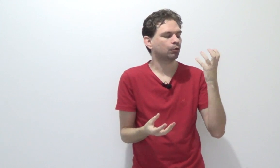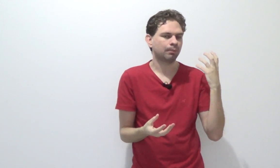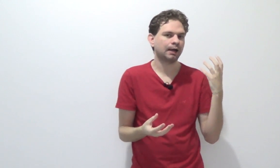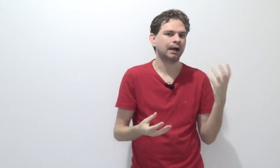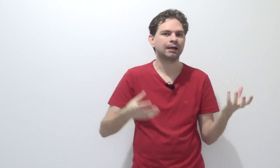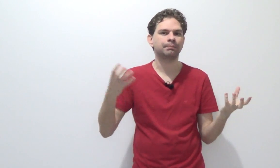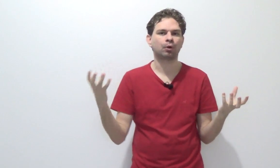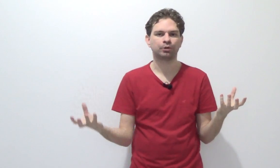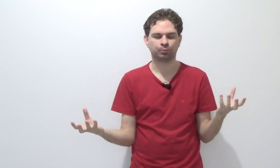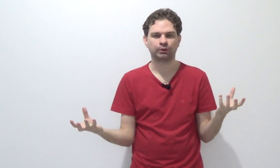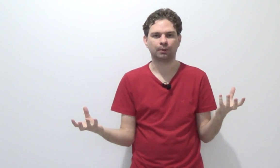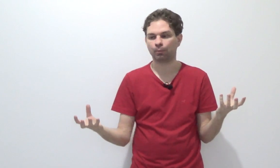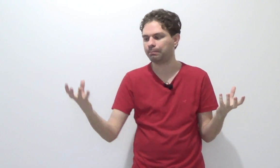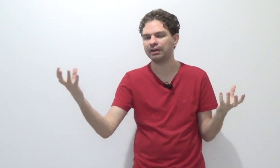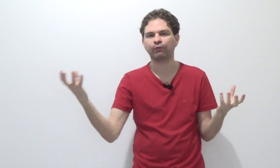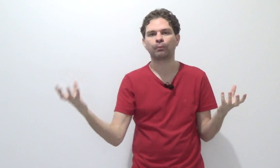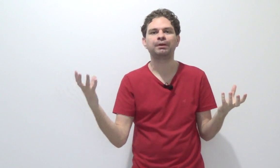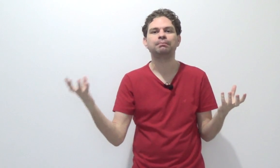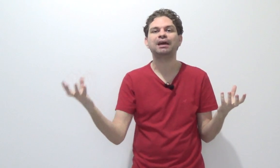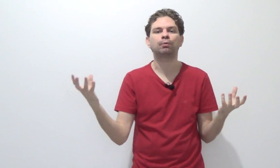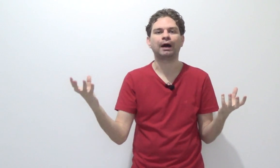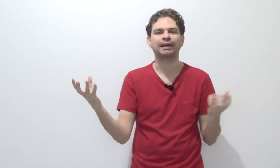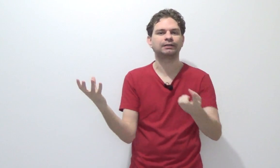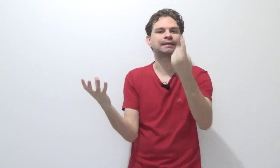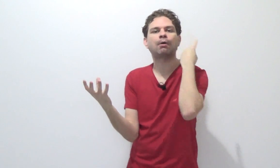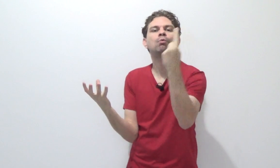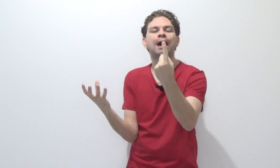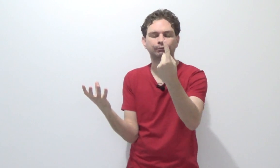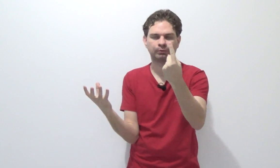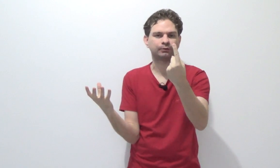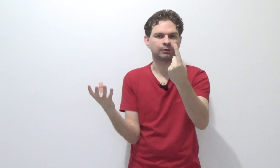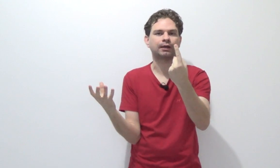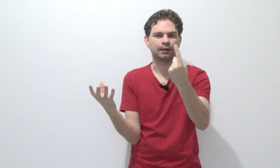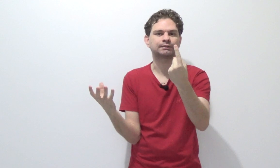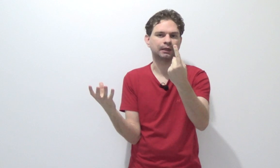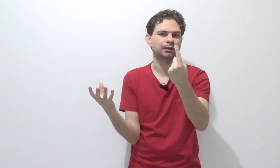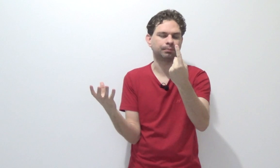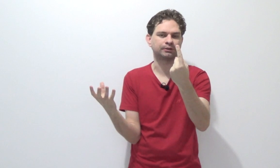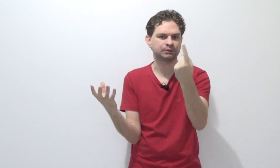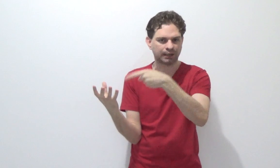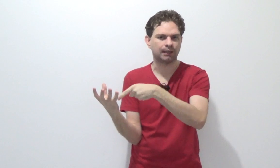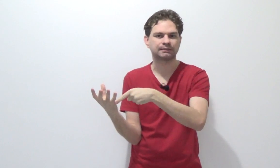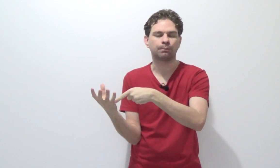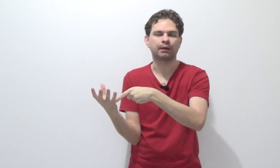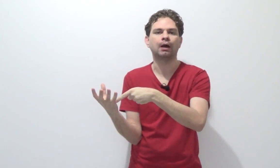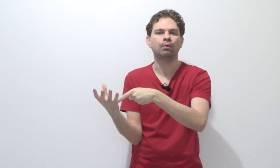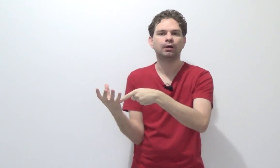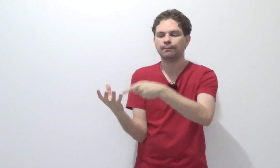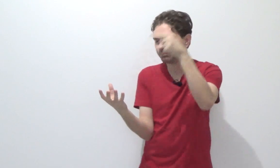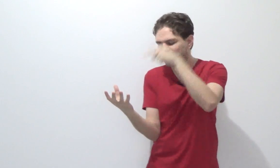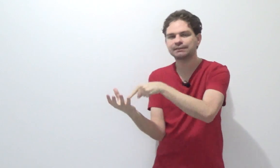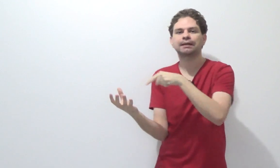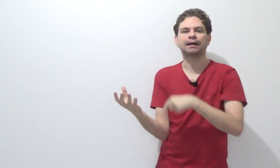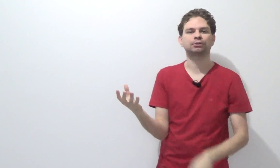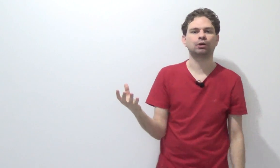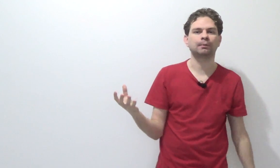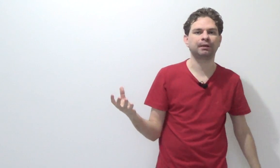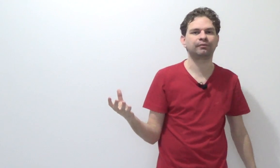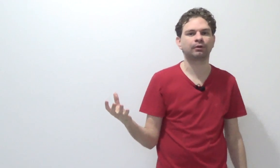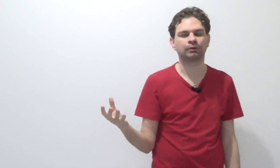na comarca A e B ao mesmo tempo, B foi o primeiro a realizar um ato dentro daquele processo, daquela ação penal, esse cara se torna prevento.